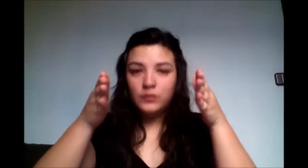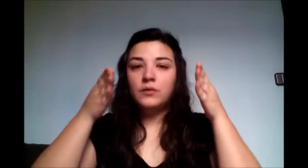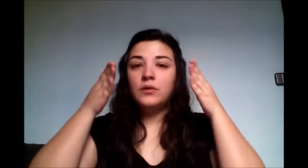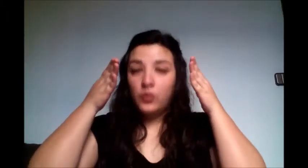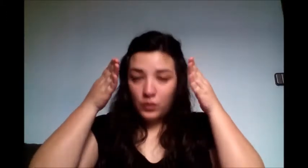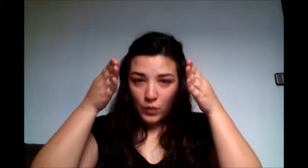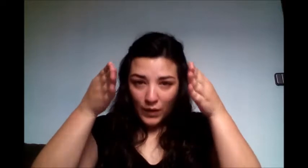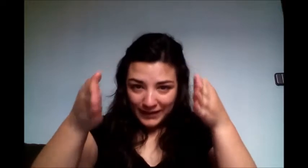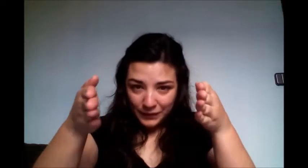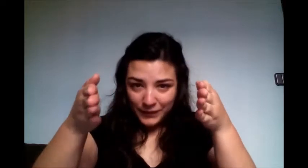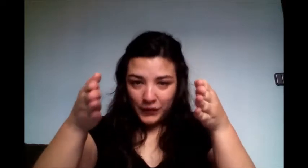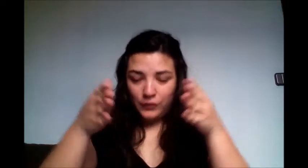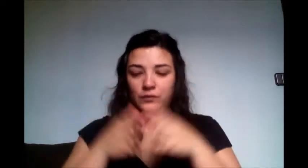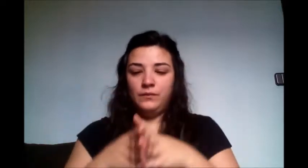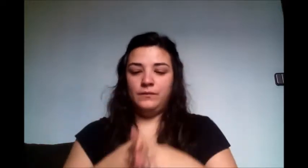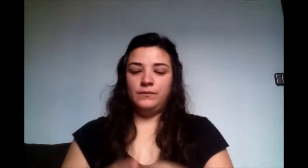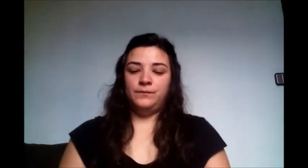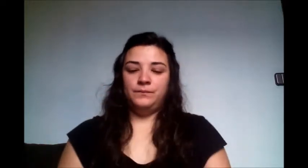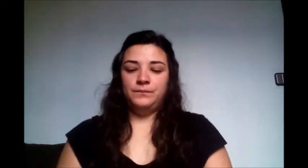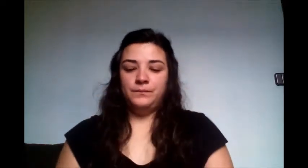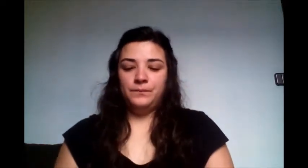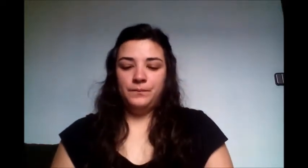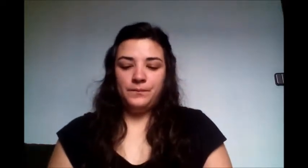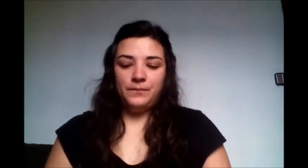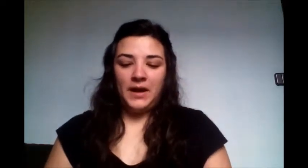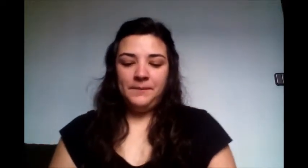o atención. ¿Vale?